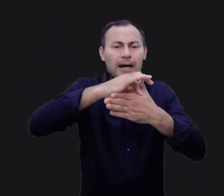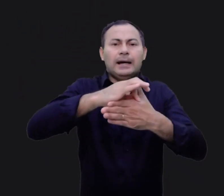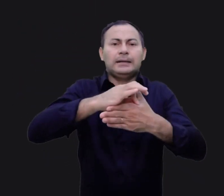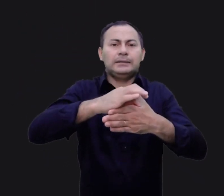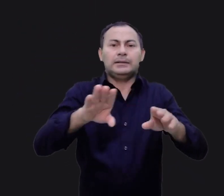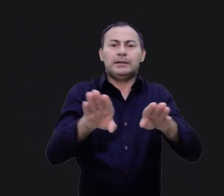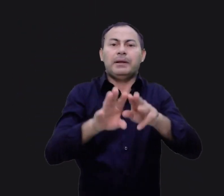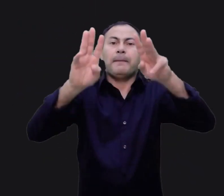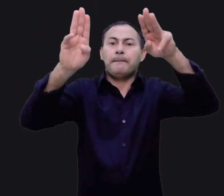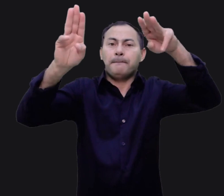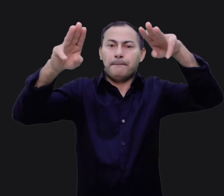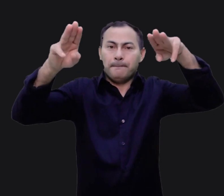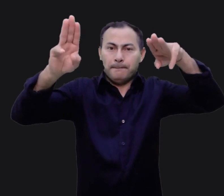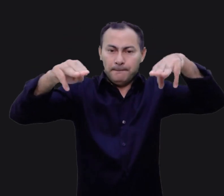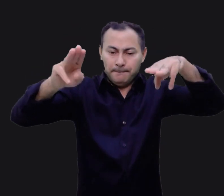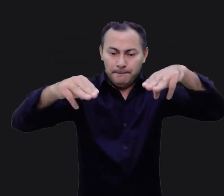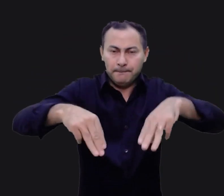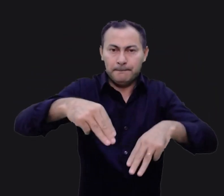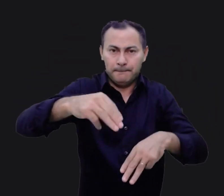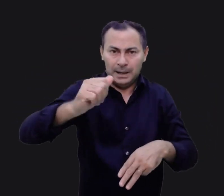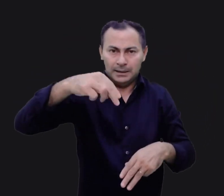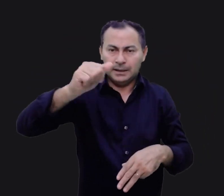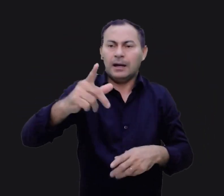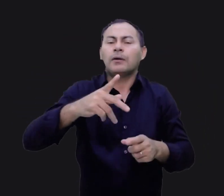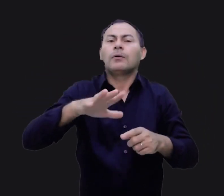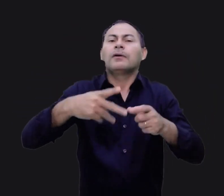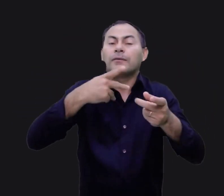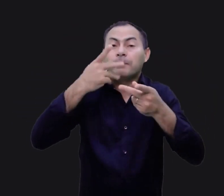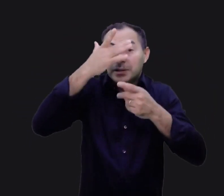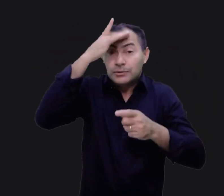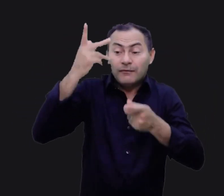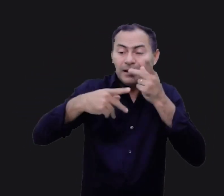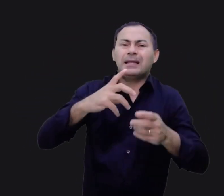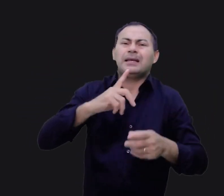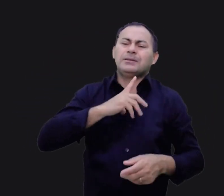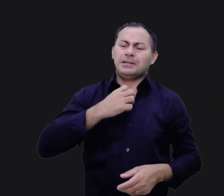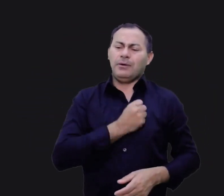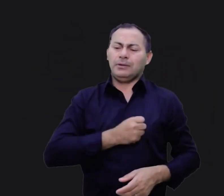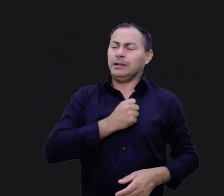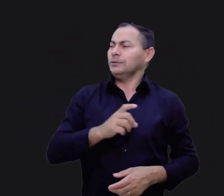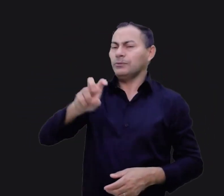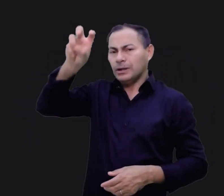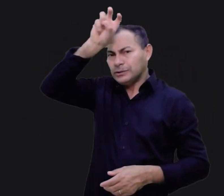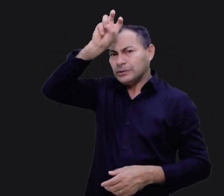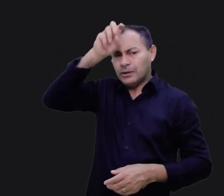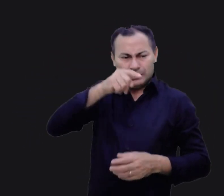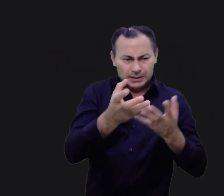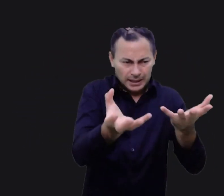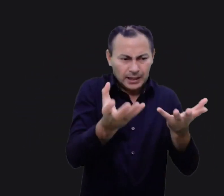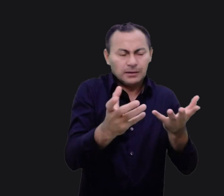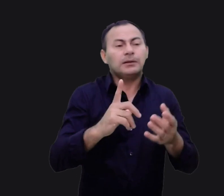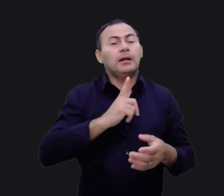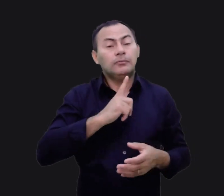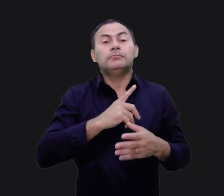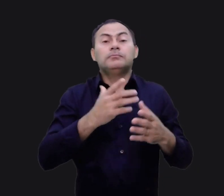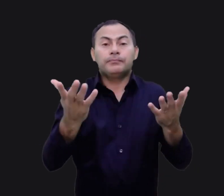do maná. E o que Deus disse quando eles tiveram saudade do Egito. Vocês querem isso, é? Então é isso que vocês terão.